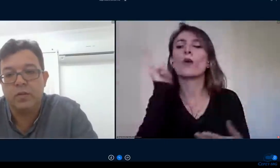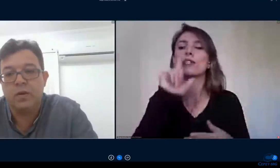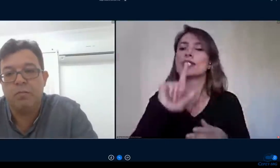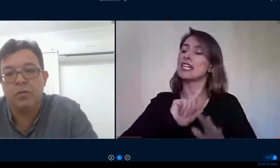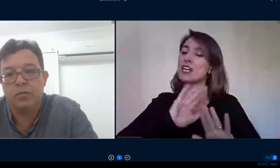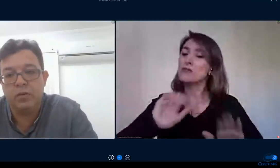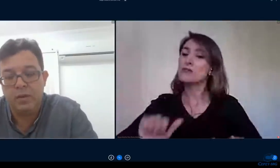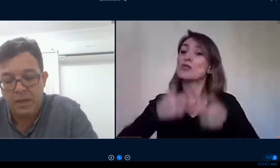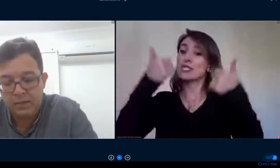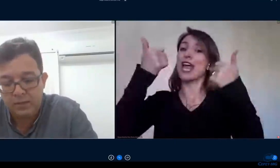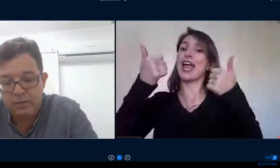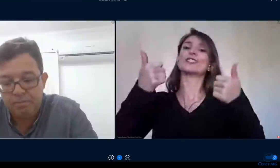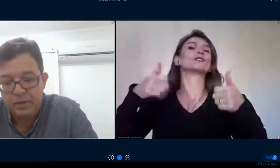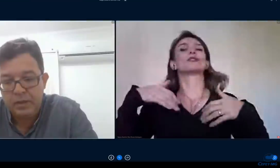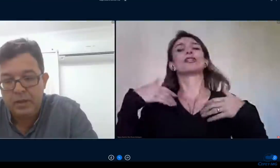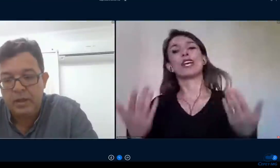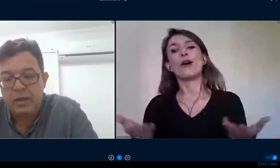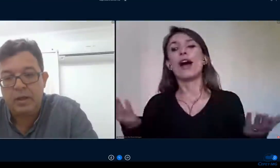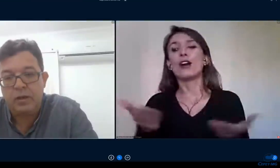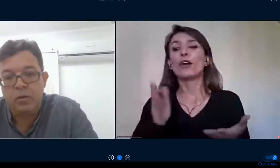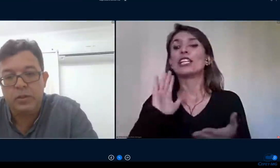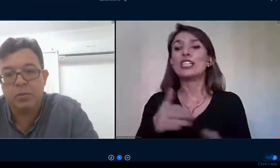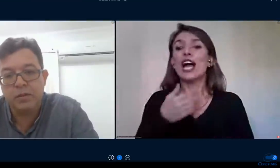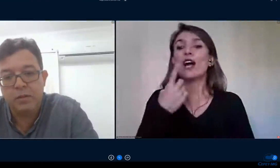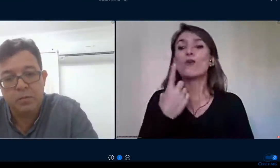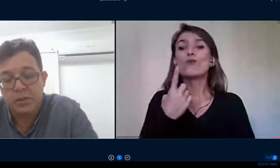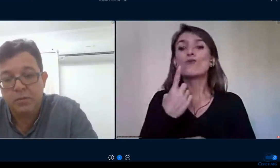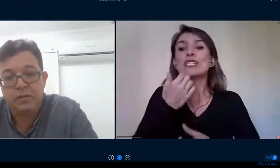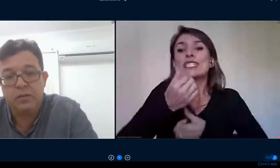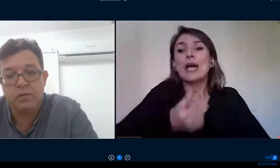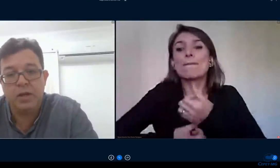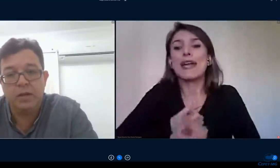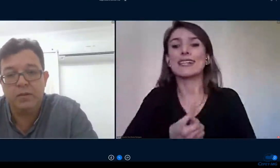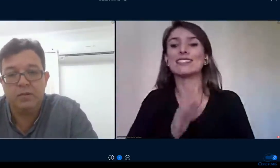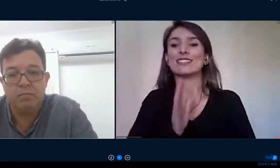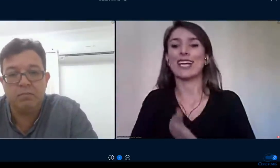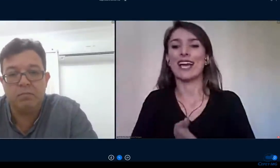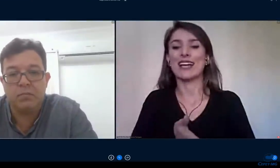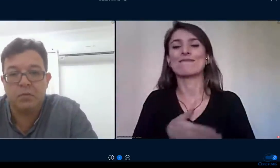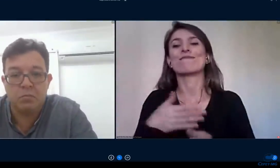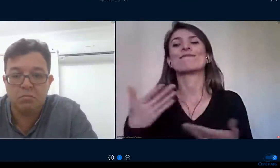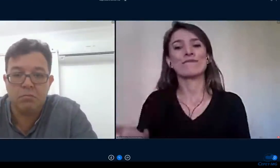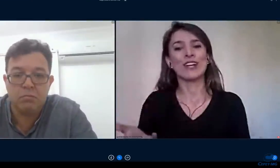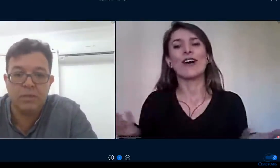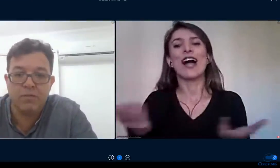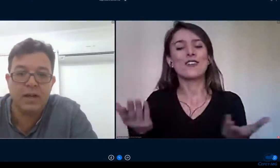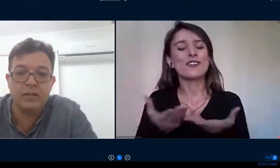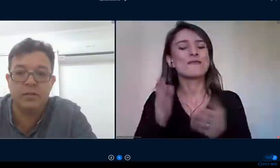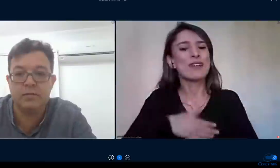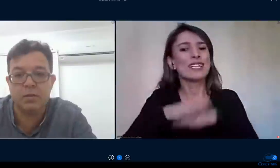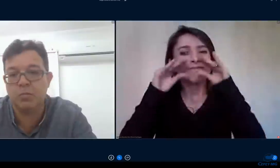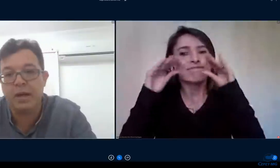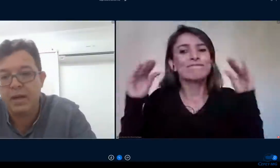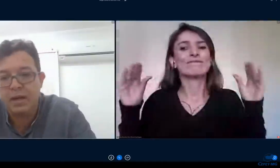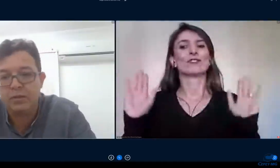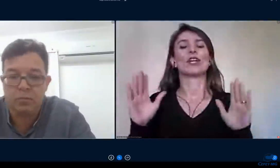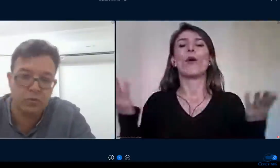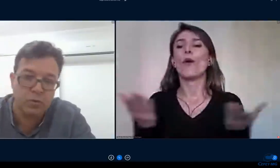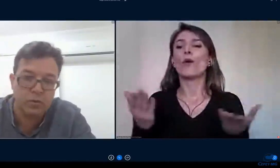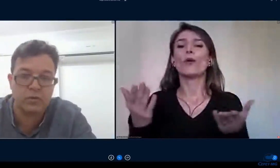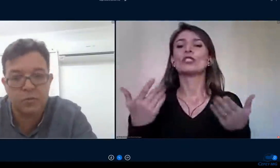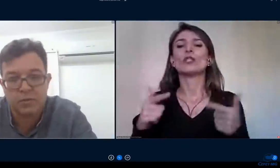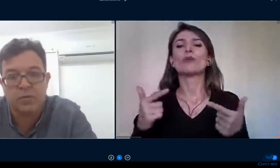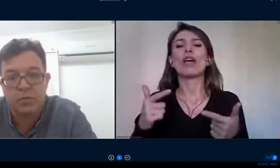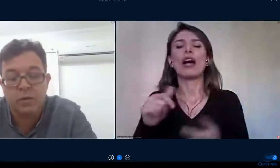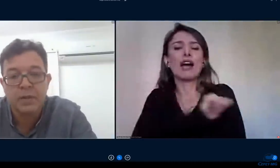hoje na instituição após um semestre hoje por exemplo já não existe mais uma fala de vamos parar